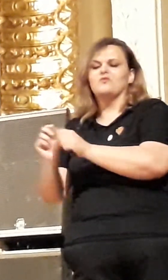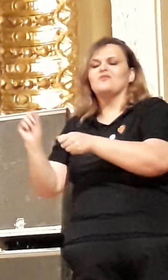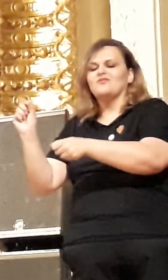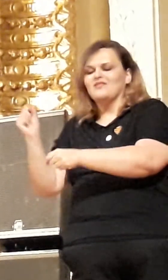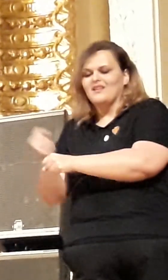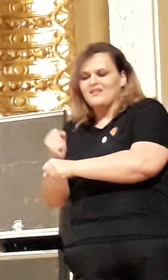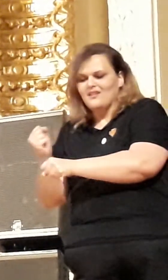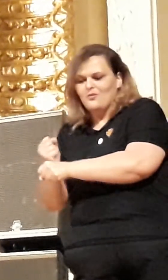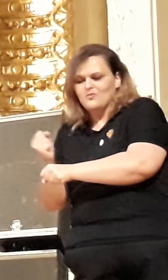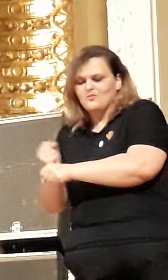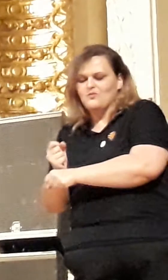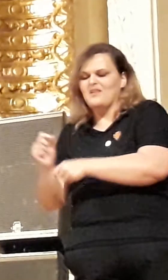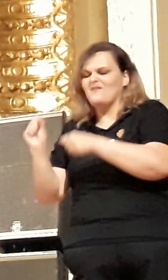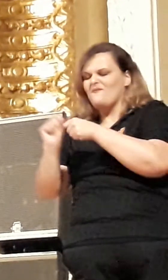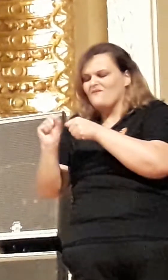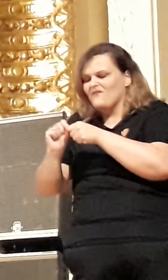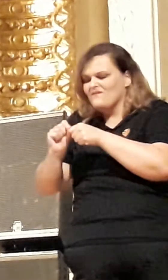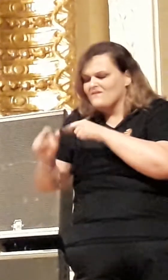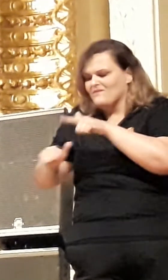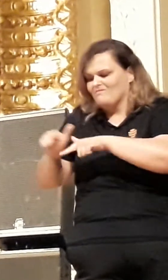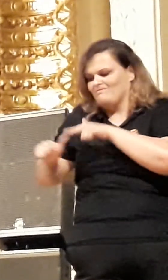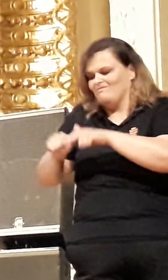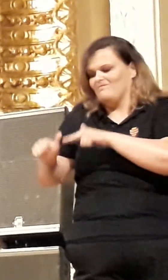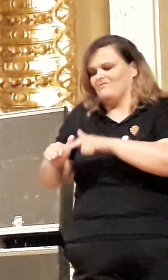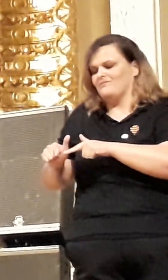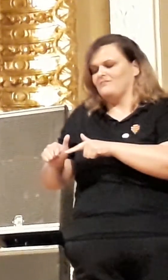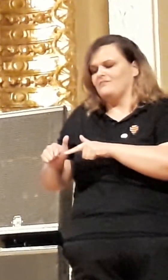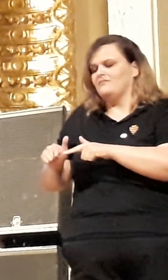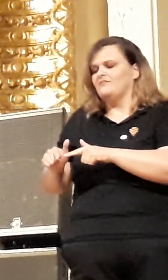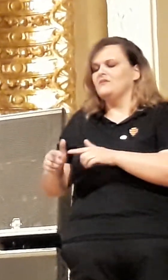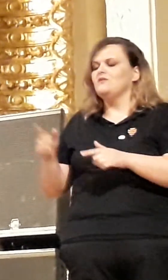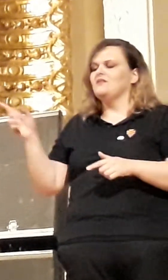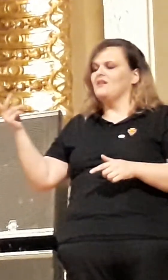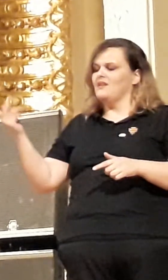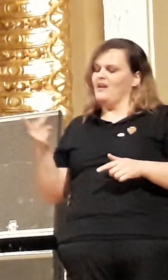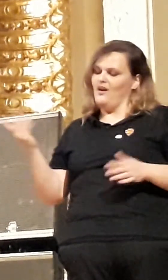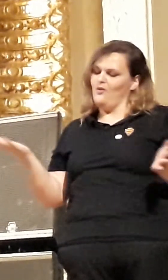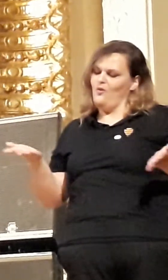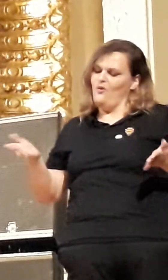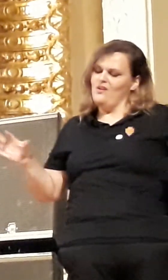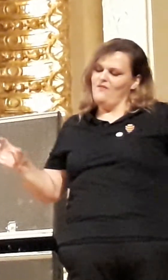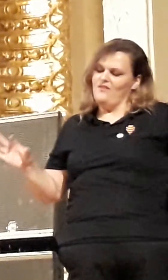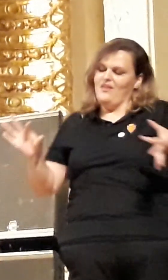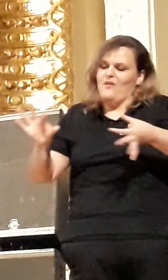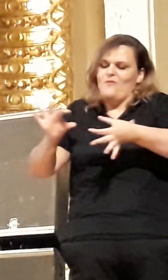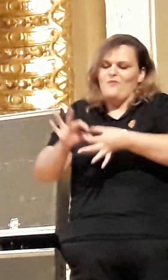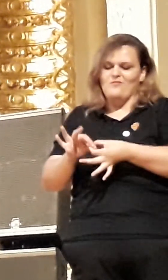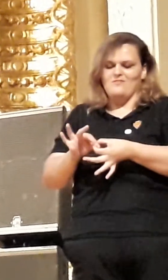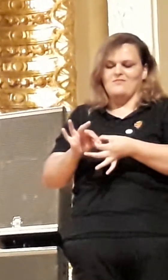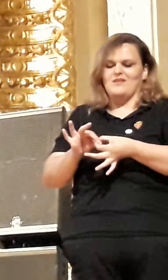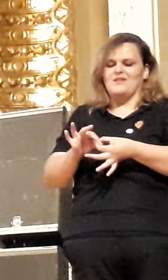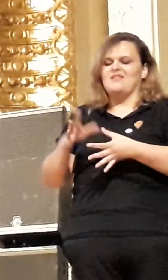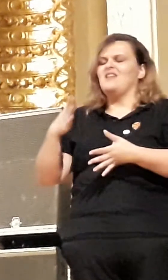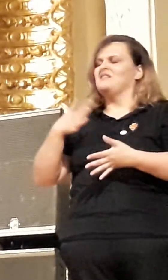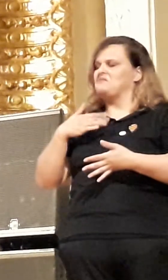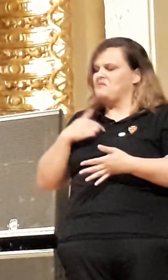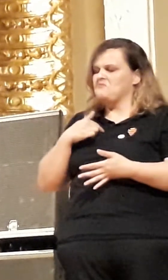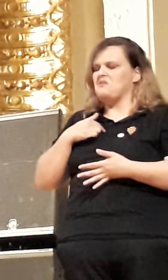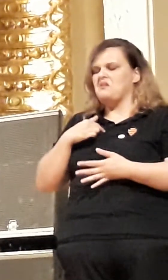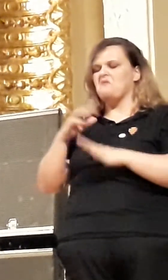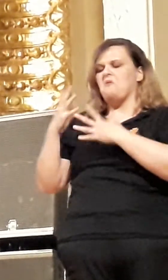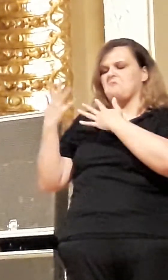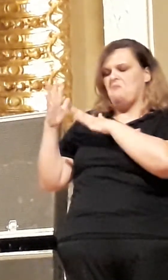acontecer. Então, eu louvo aqui a iniciativa do prefeito, eu acho que isso vai gerar um belíssimo exemplo